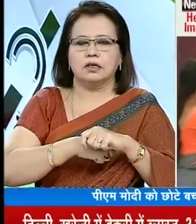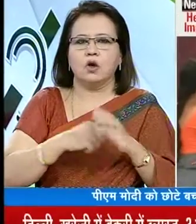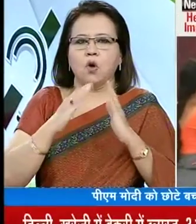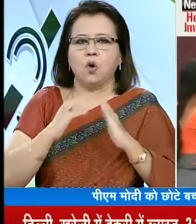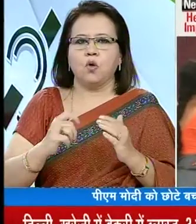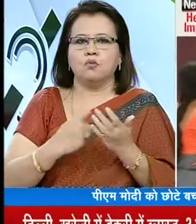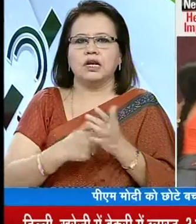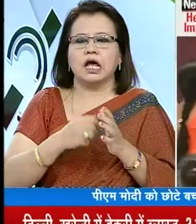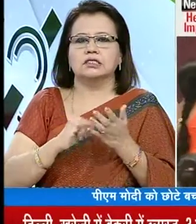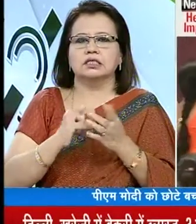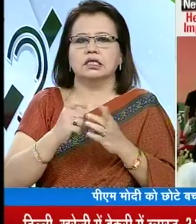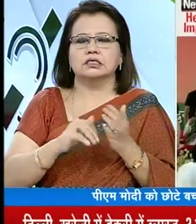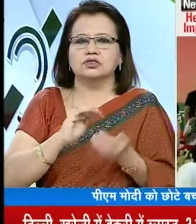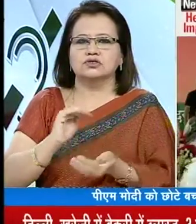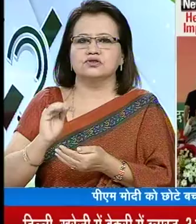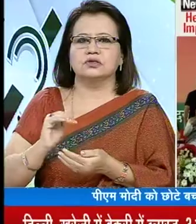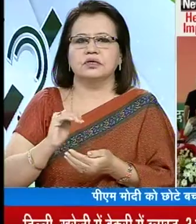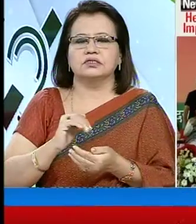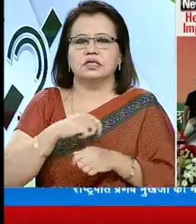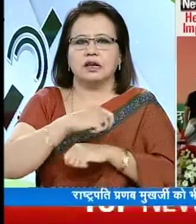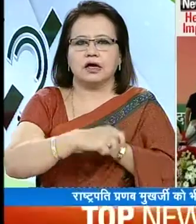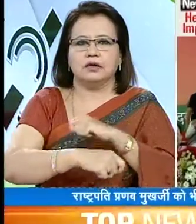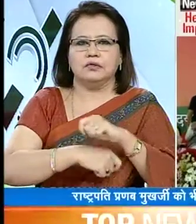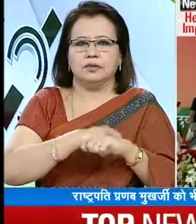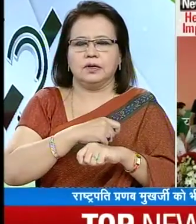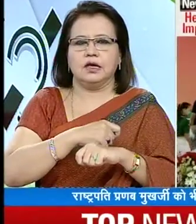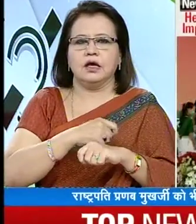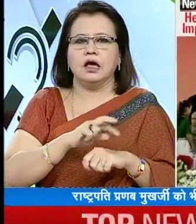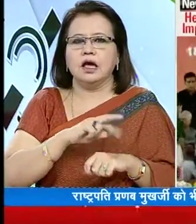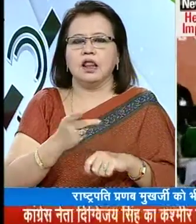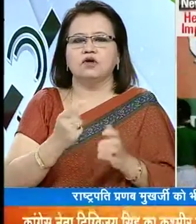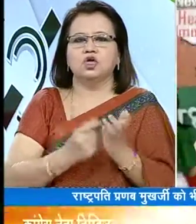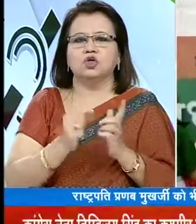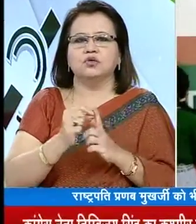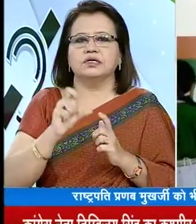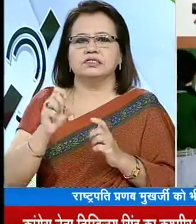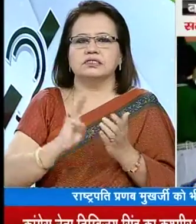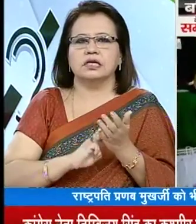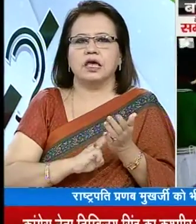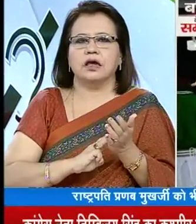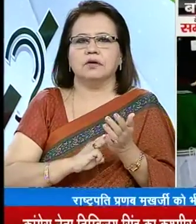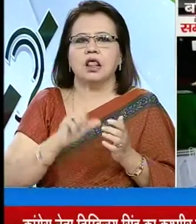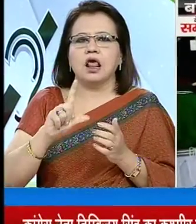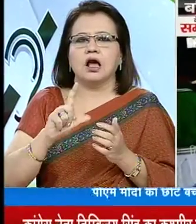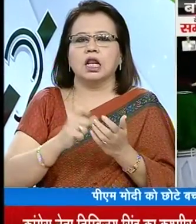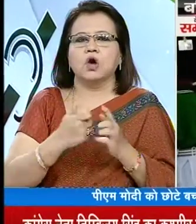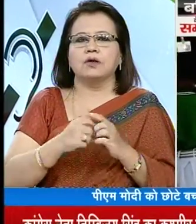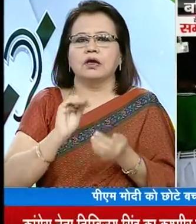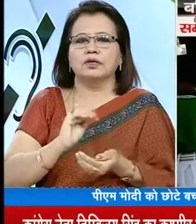ग्रेमंतिरी राश्पती ने भी छोटे छोटे बच्चों से राखी बंधवाई इसके लाबा यूपी किसी मकलेश यादव को लखनों में बच्चों ने राखी